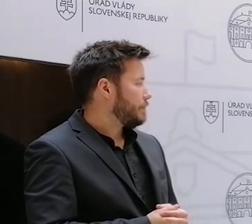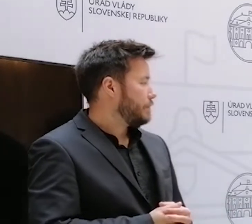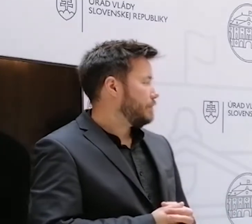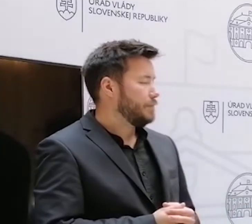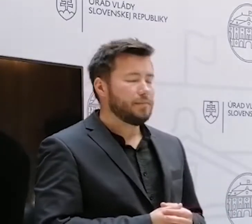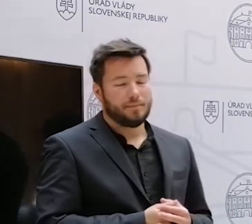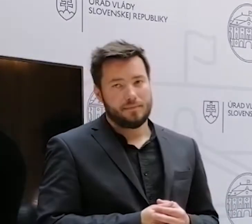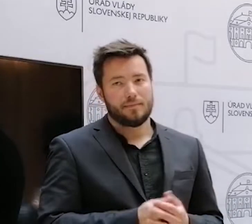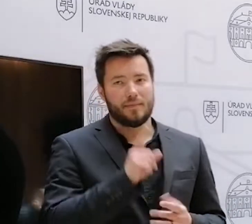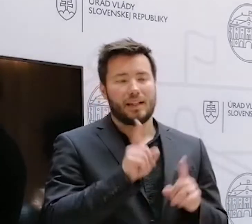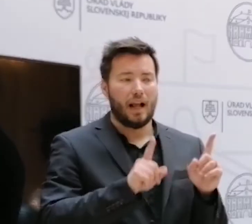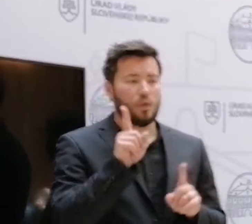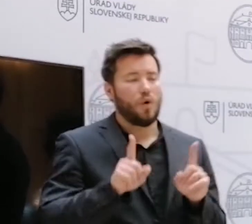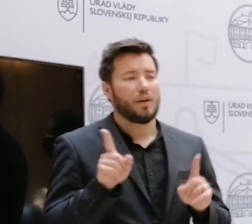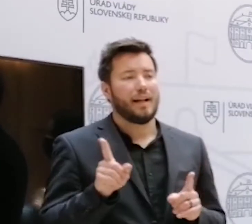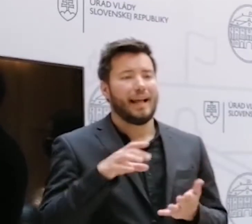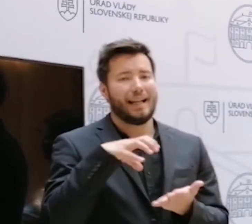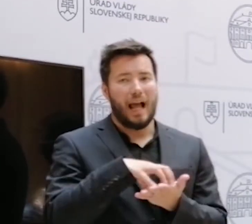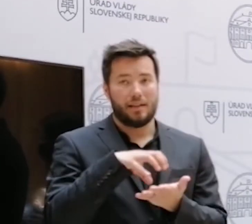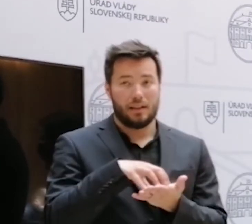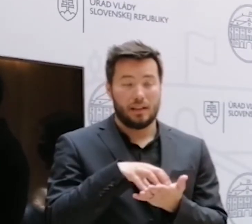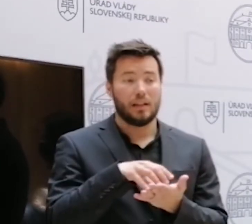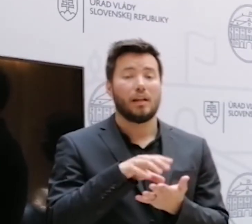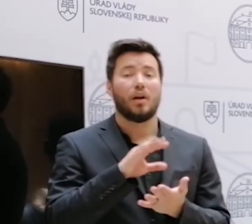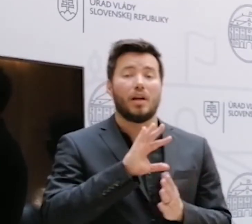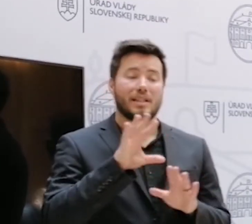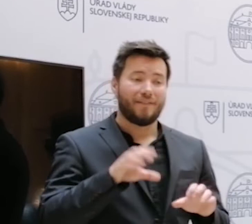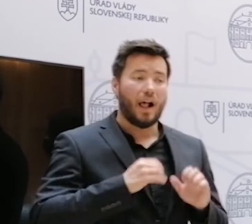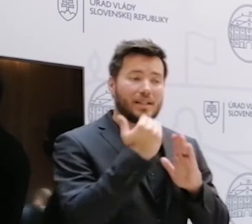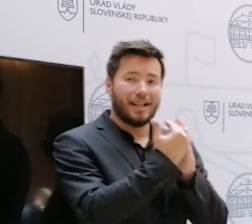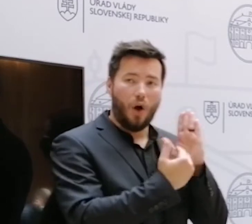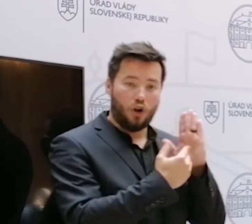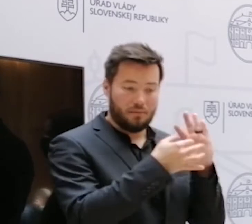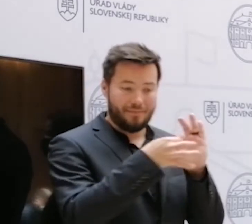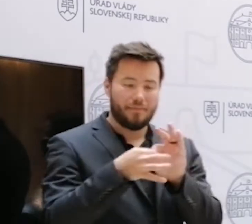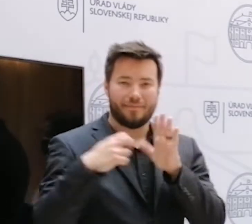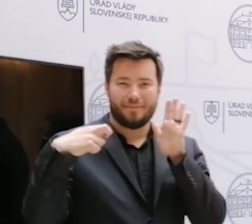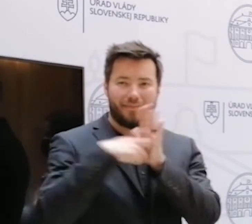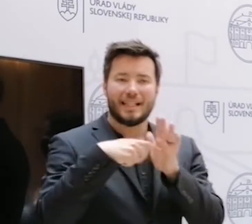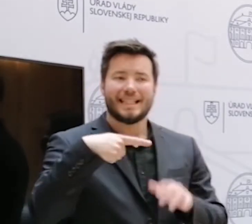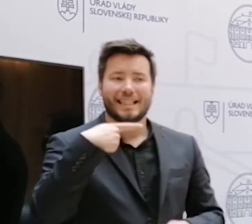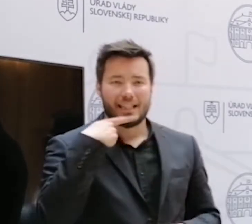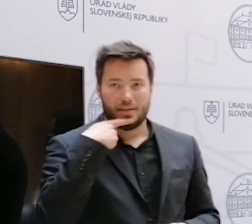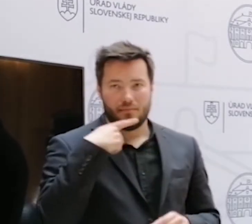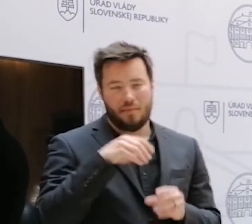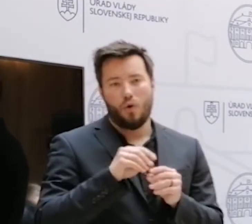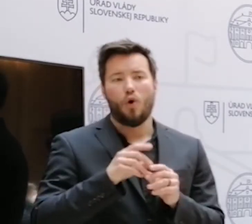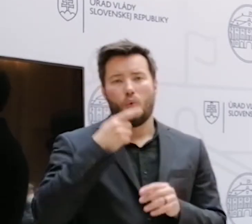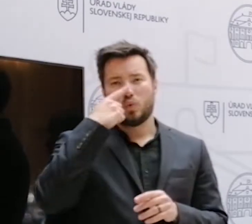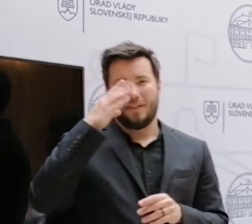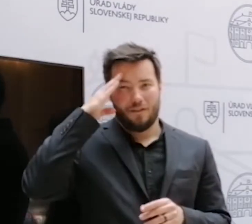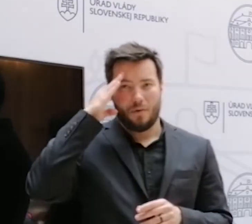symbolu Z. ktorý je symbolom vlastne agresie momentálne rúských